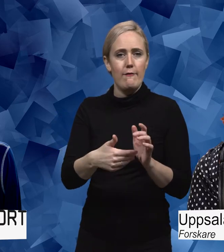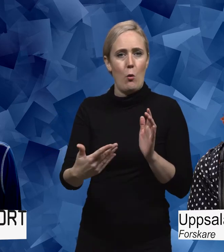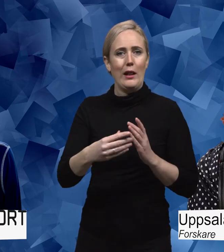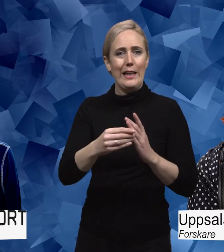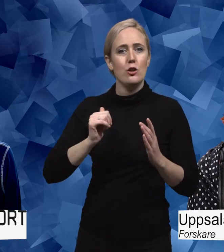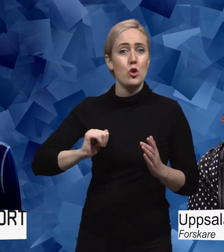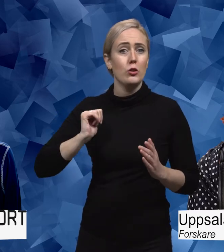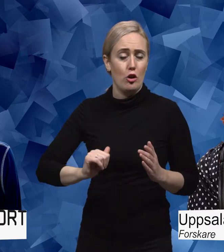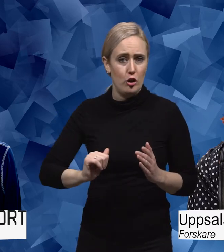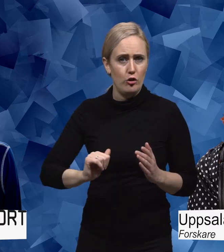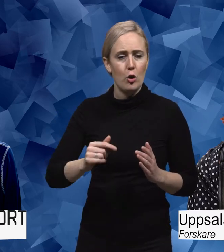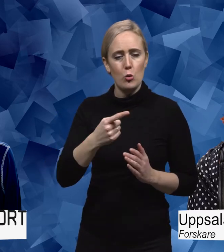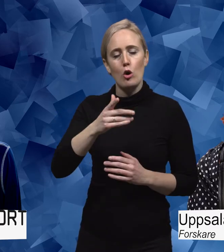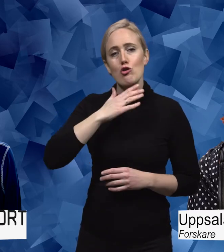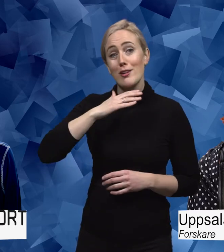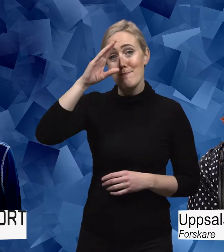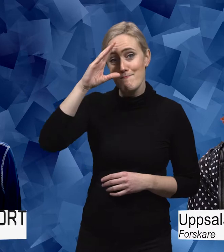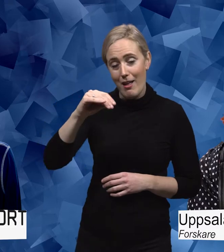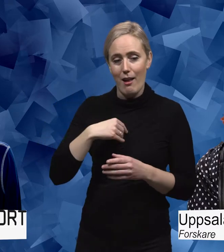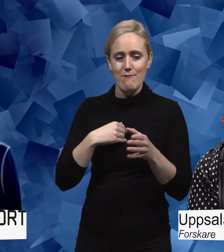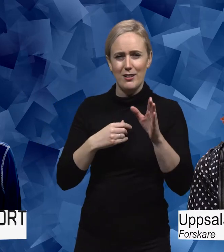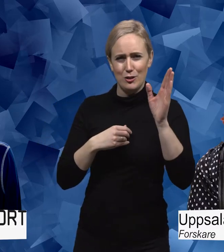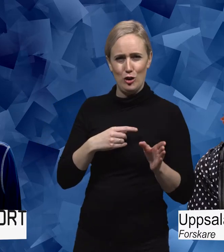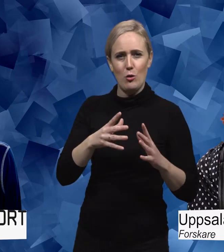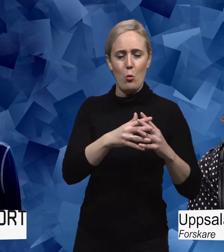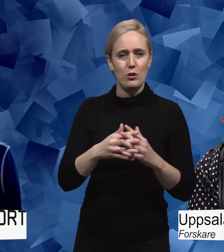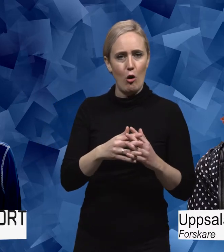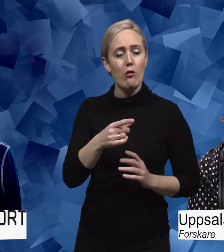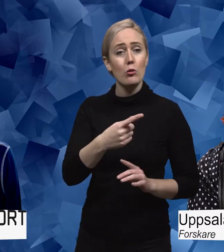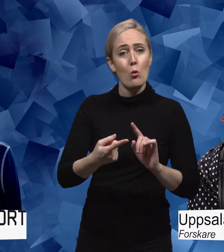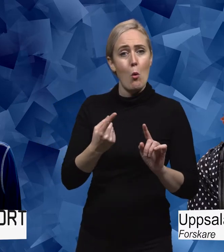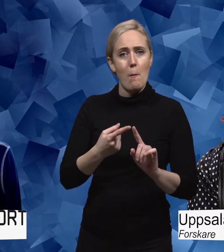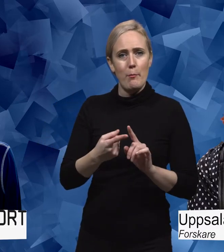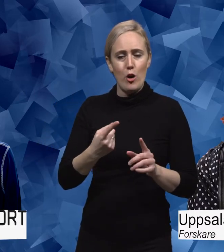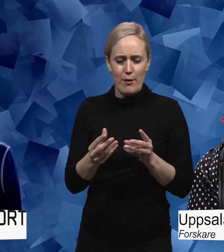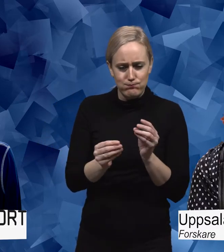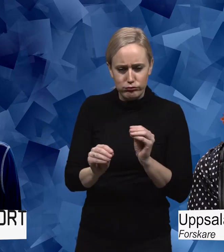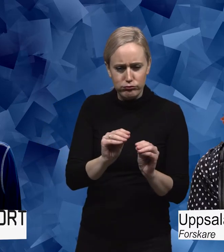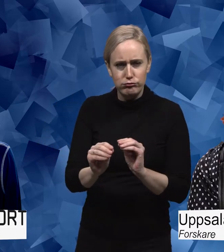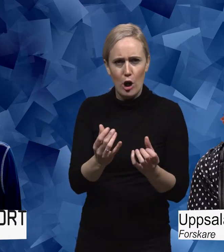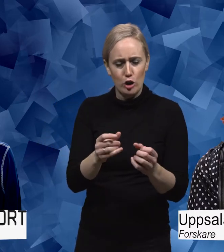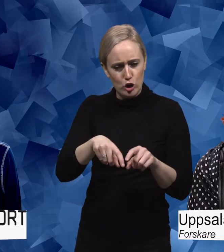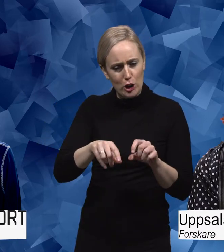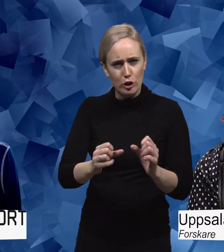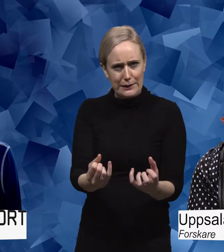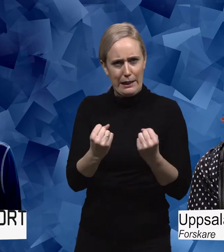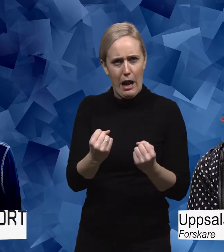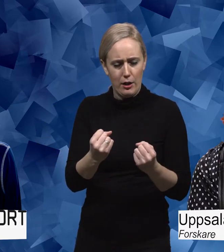unga män i det här fallet, för det var det faktiskt på västkusten i USA. Som började förstärka sina cyklar för att de skulle kunna hålla bättre när de cyklade på